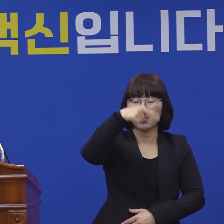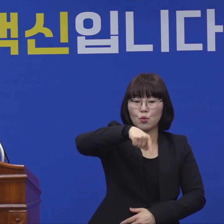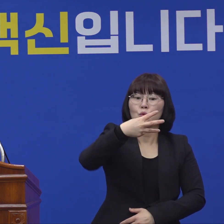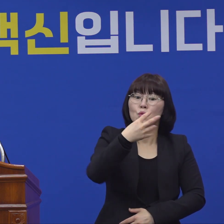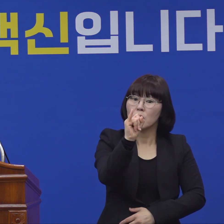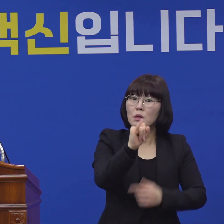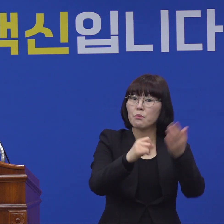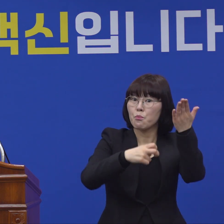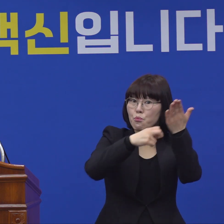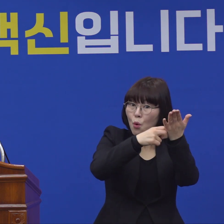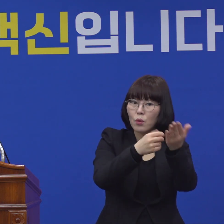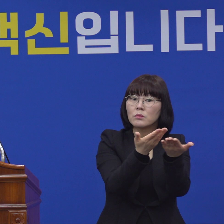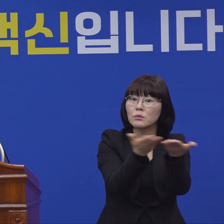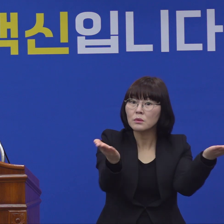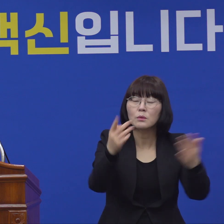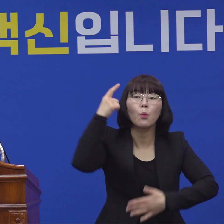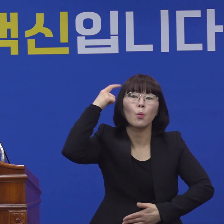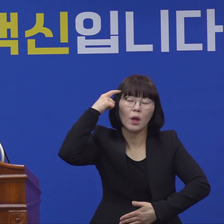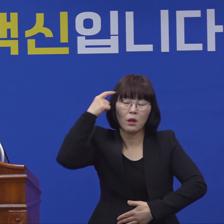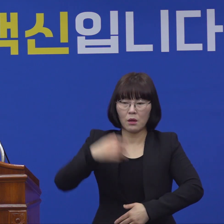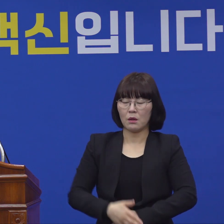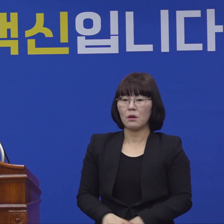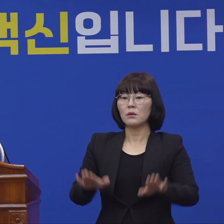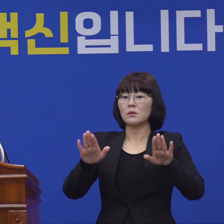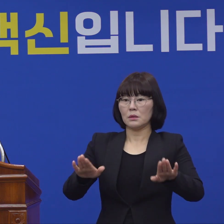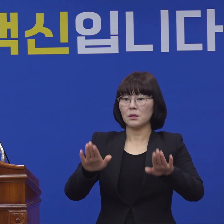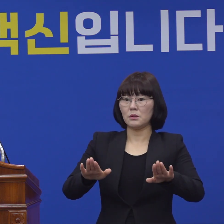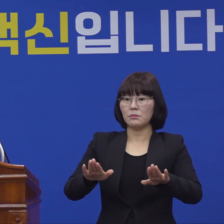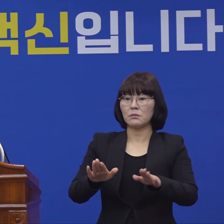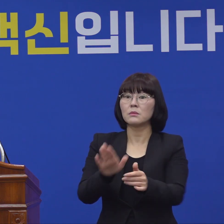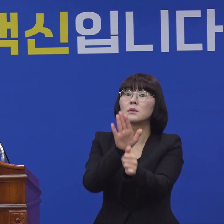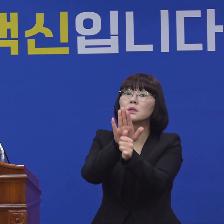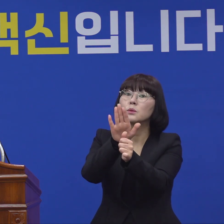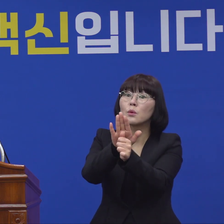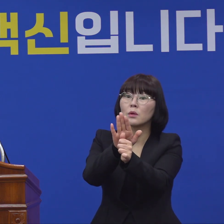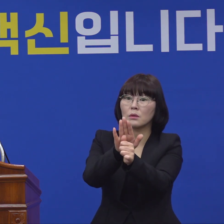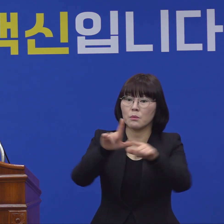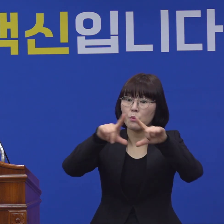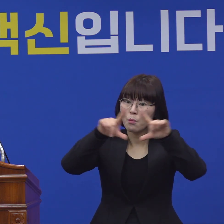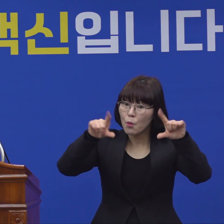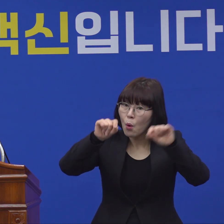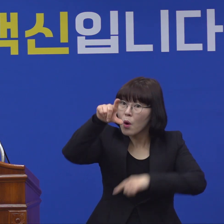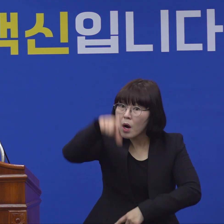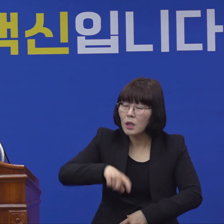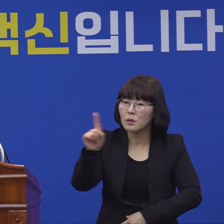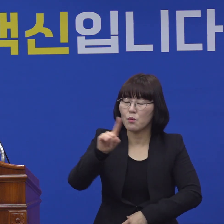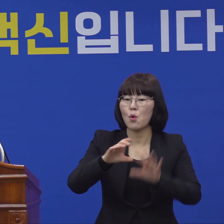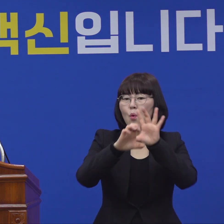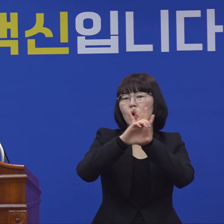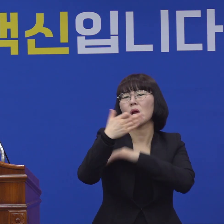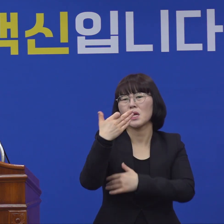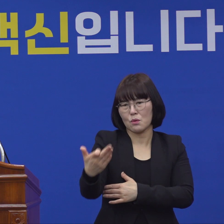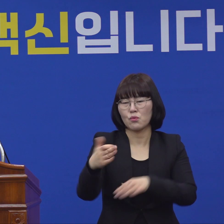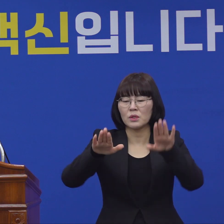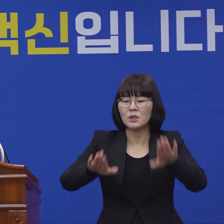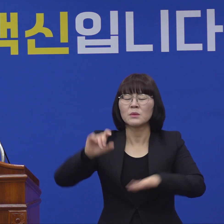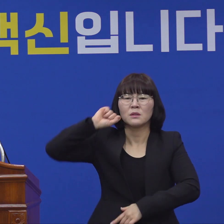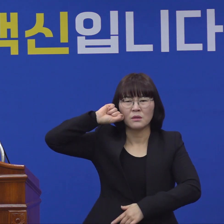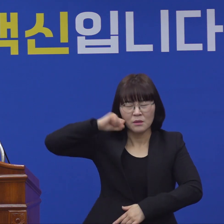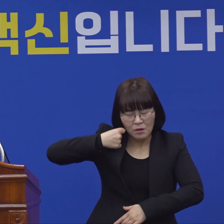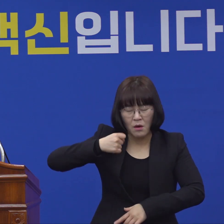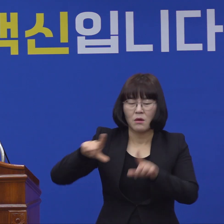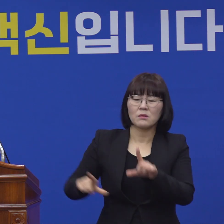지급하는가에 대해서 설명드리겠습니다. 이번에 지급되는 생계자금은 코로나19로 인해 어려움에 처해 있는